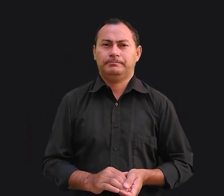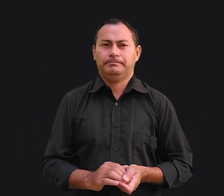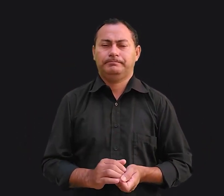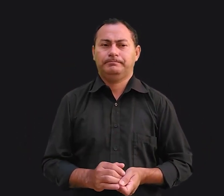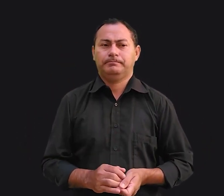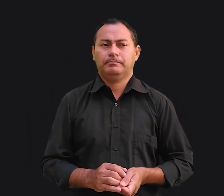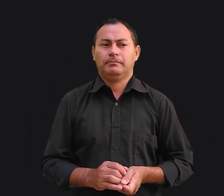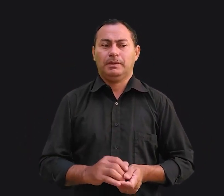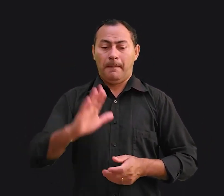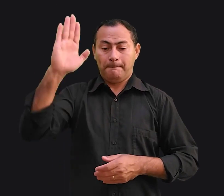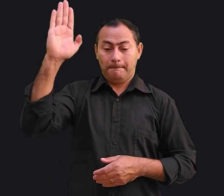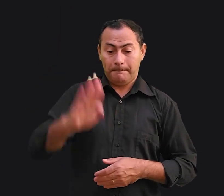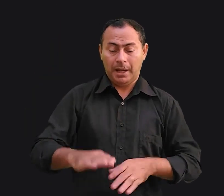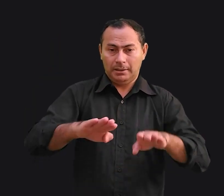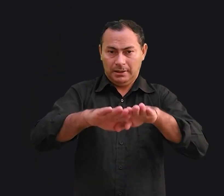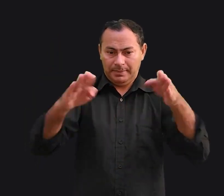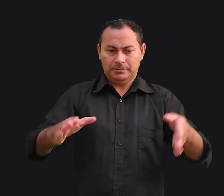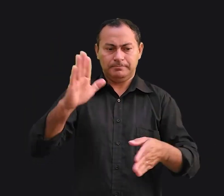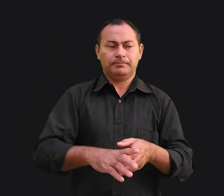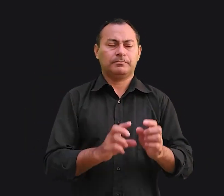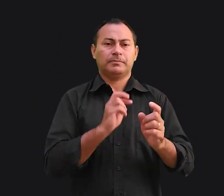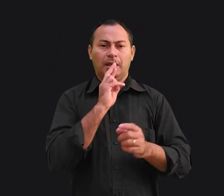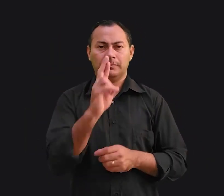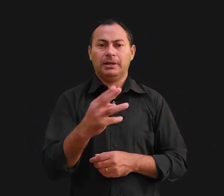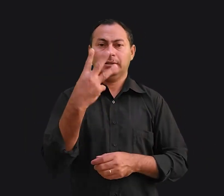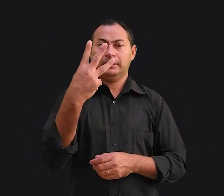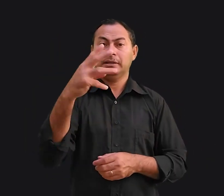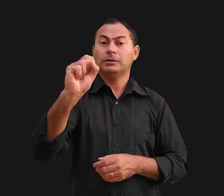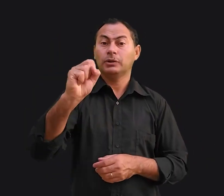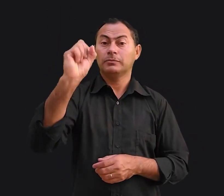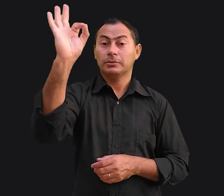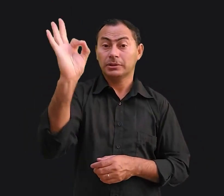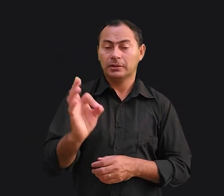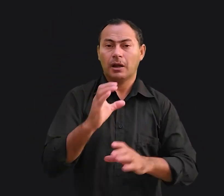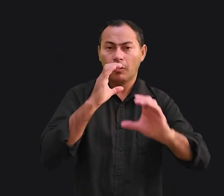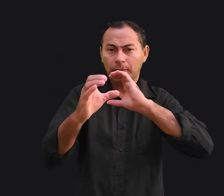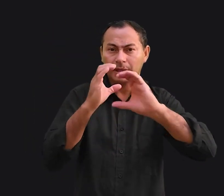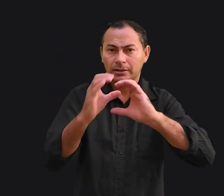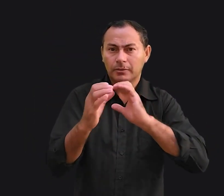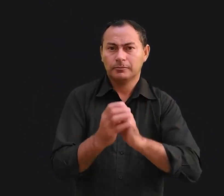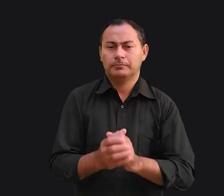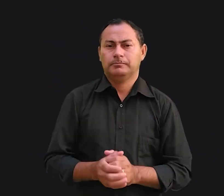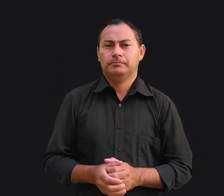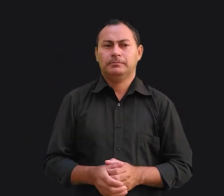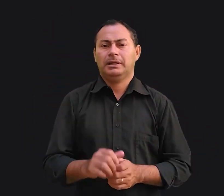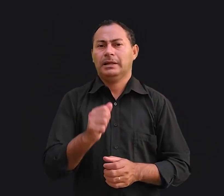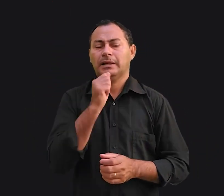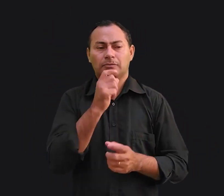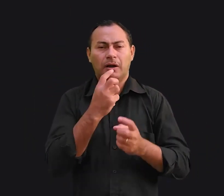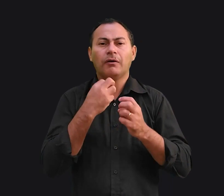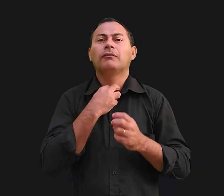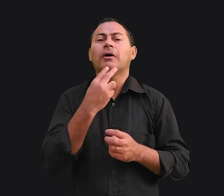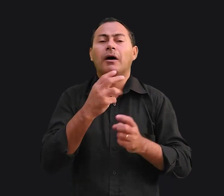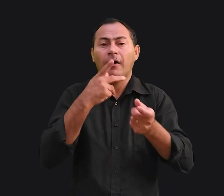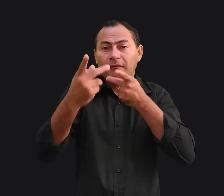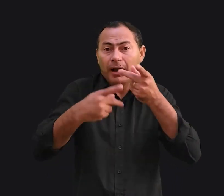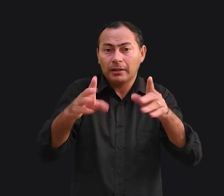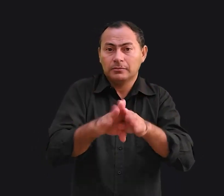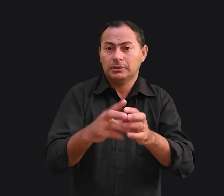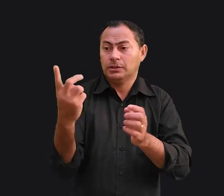O tapa da mesa corresponde a 38% da comunicação. A entonação das palavras, segundo